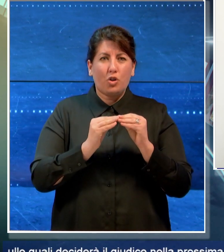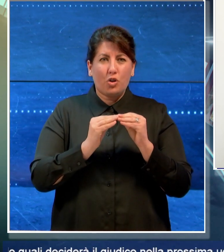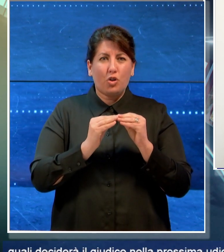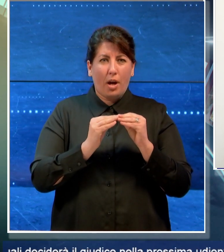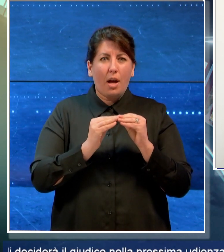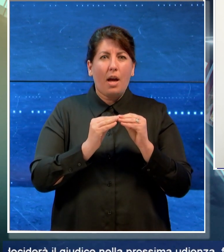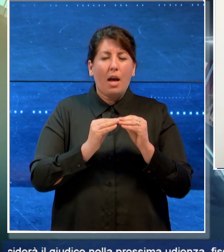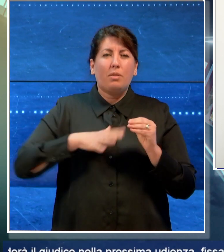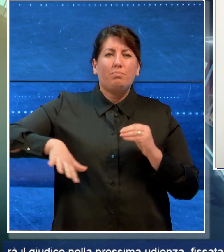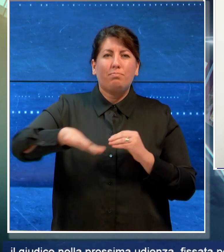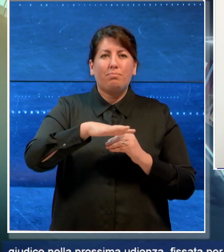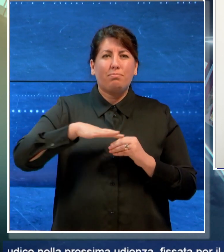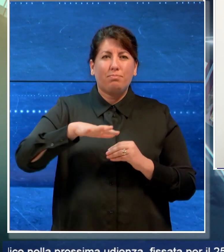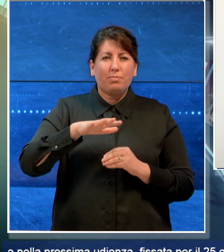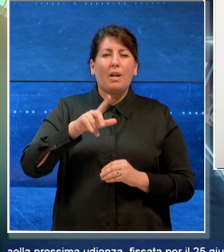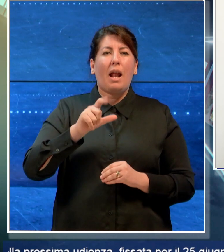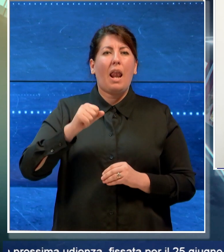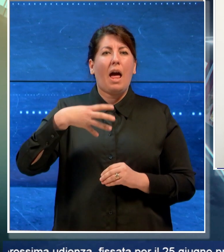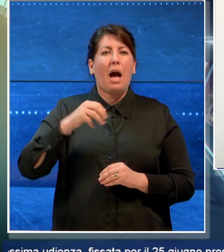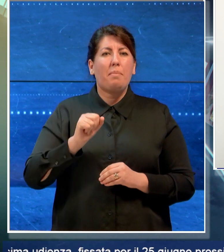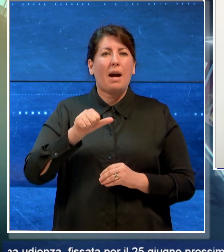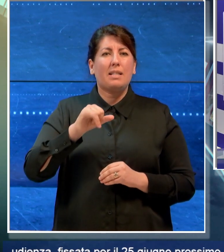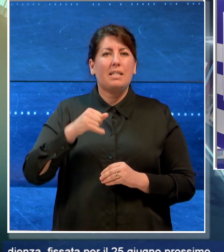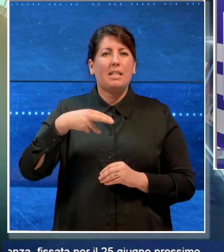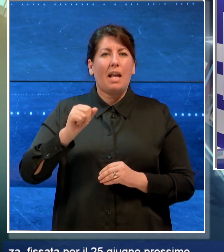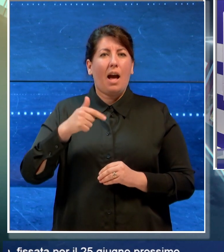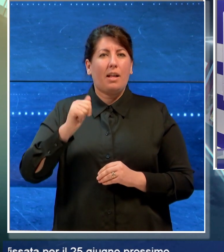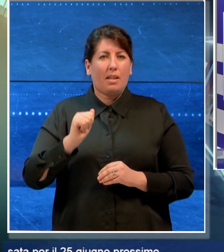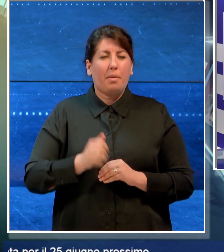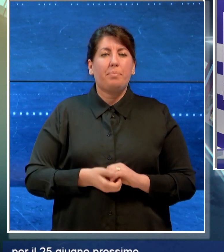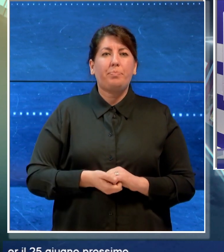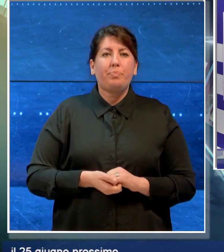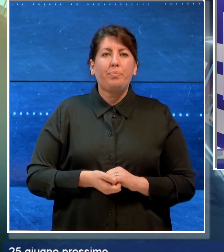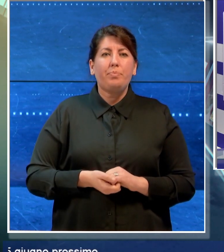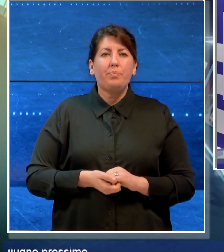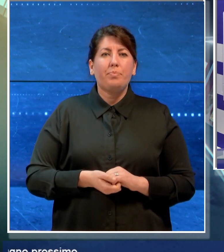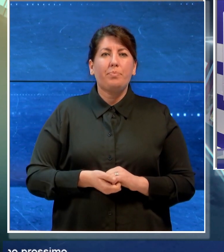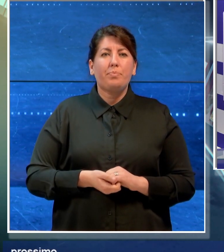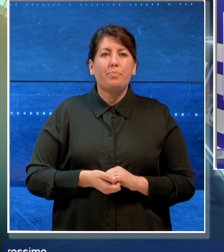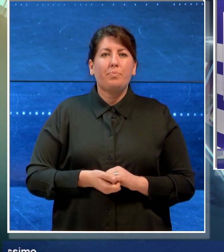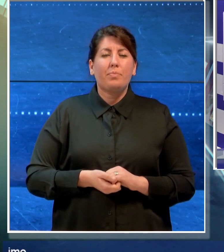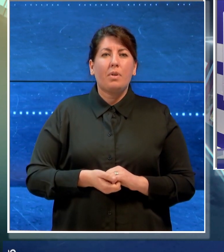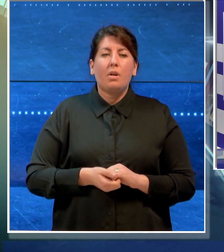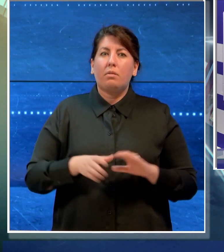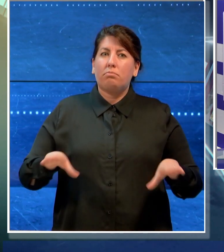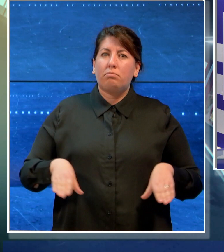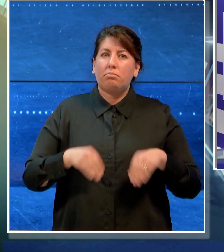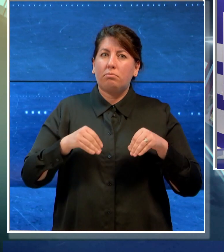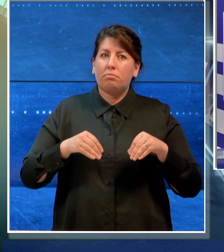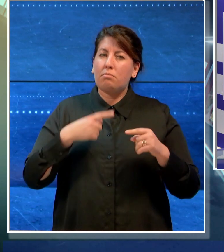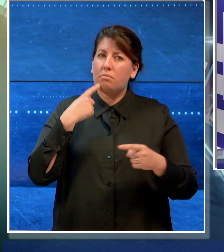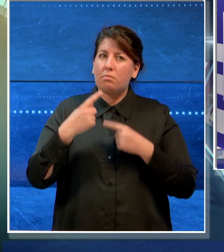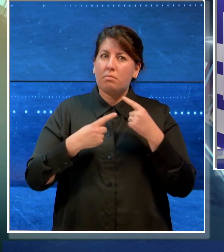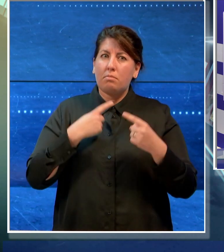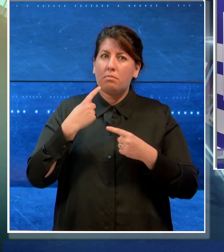e della lama Lamasinata. Le parti hanno sollevato questioni preliminari